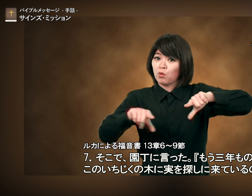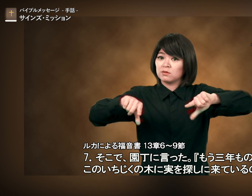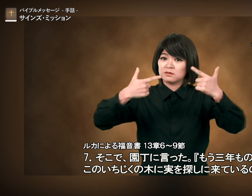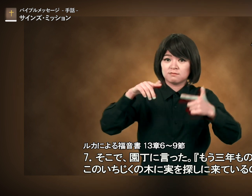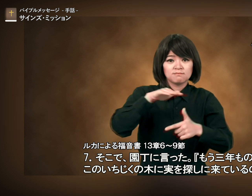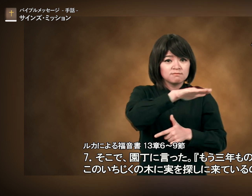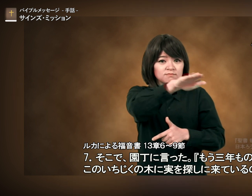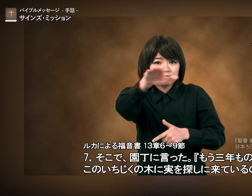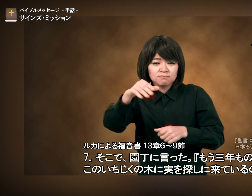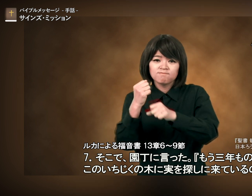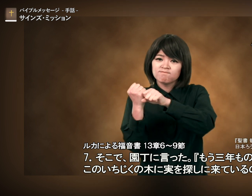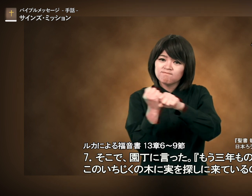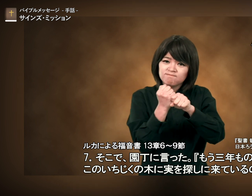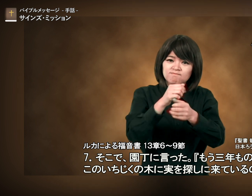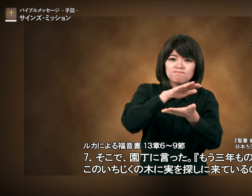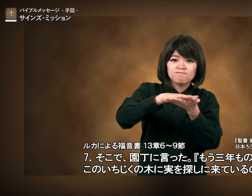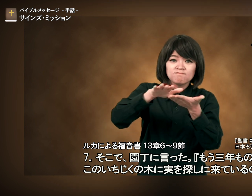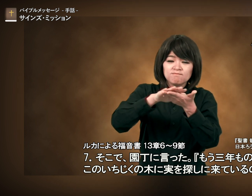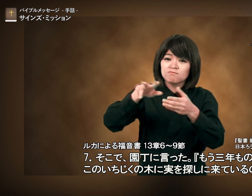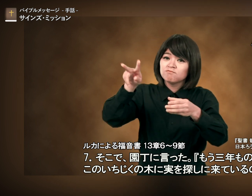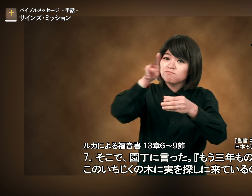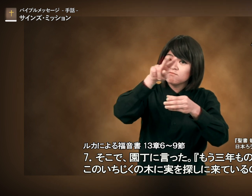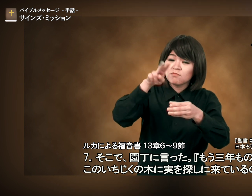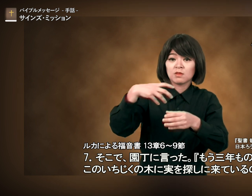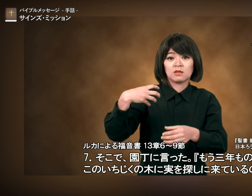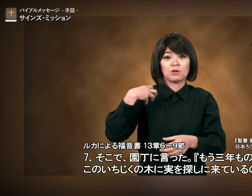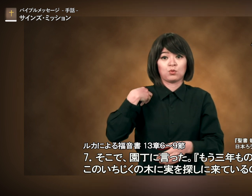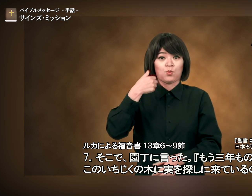そこで園庭に行った